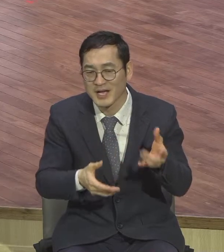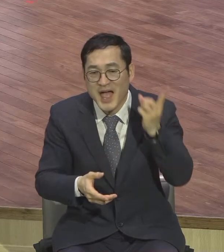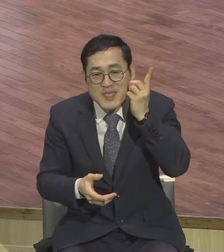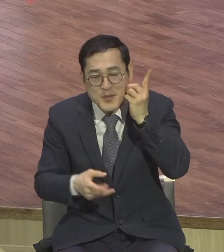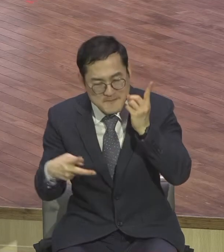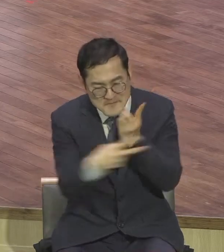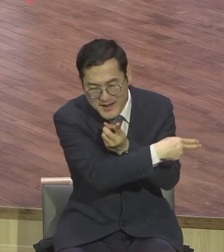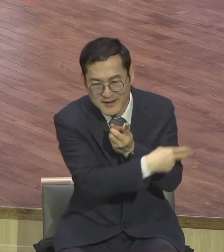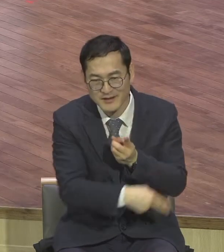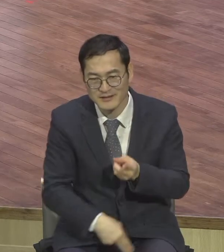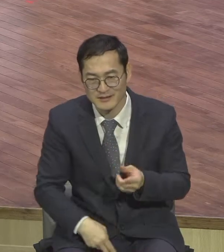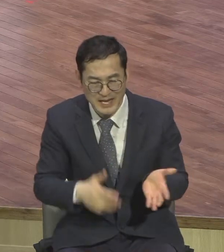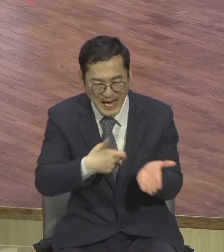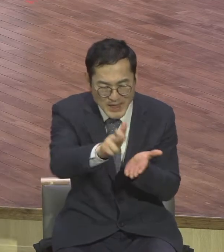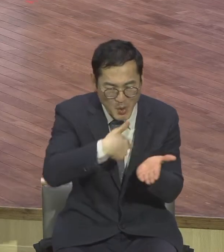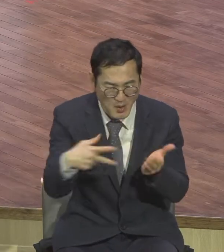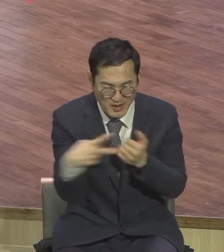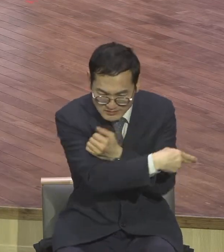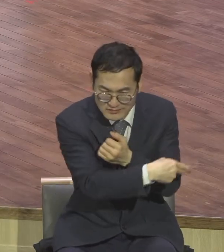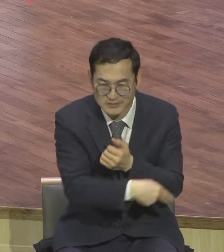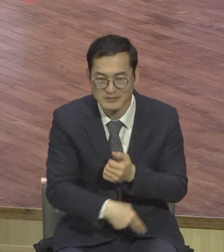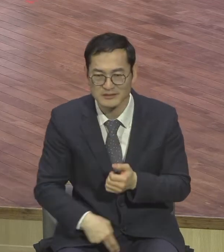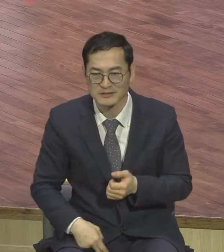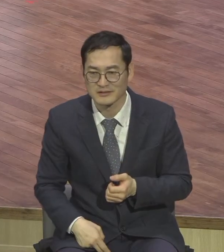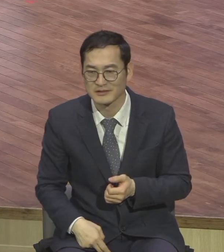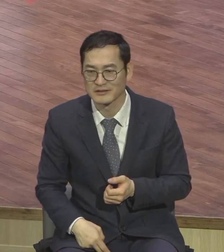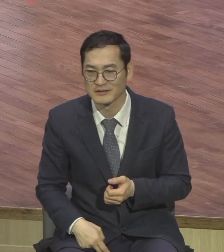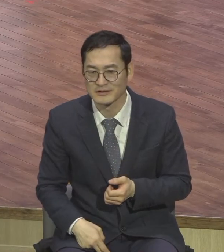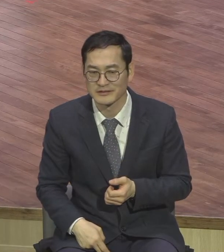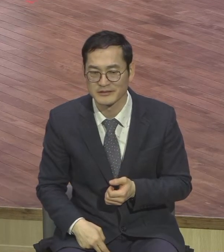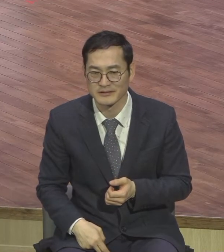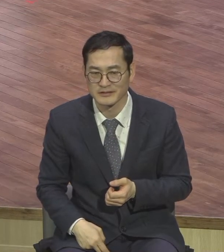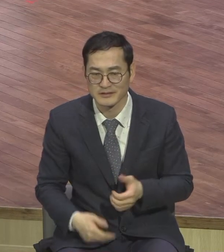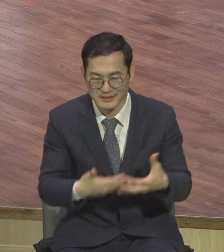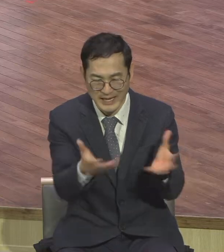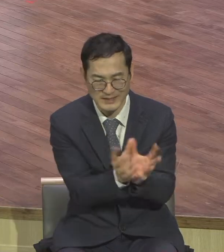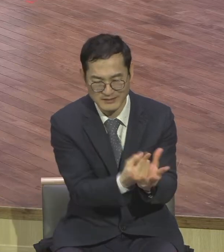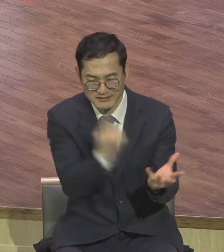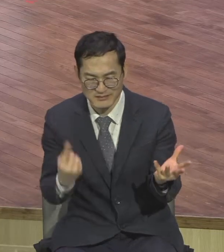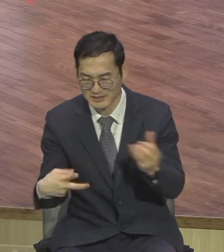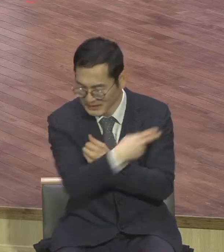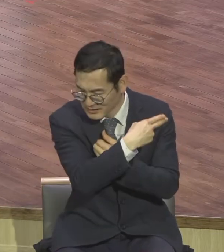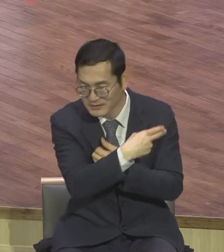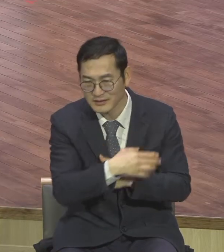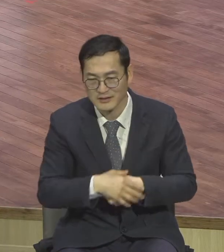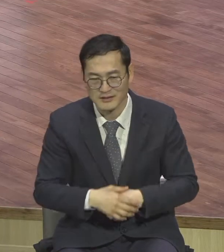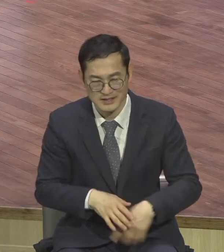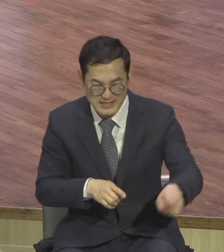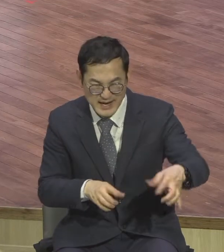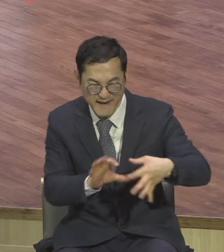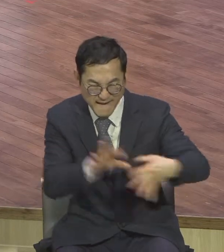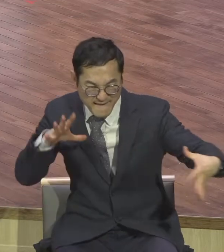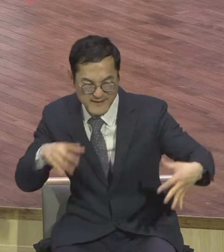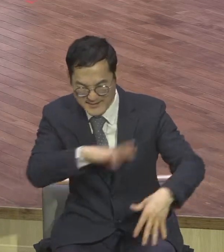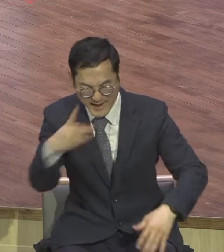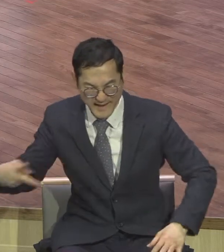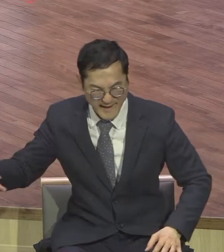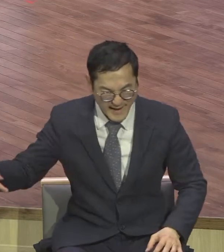차단하고 단태톡을 다 차단하고 어떻게 하든지 그 인간과 전혀 관계하고 싶지 않는